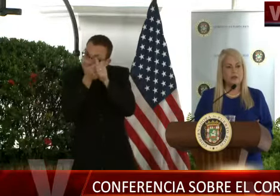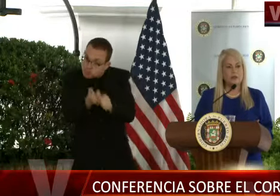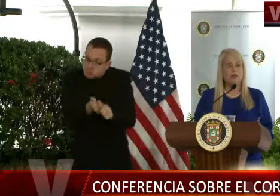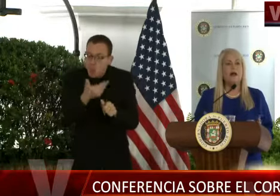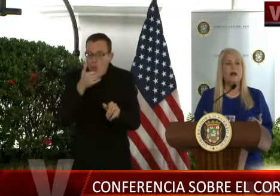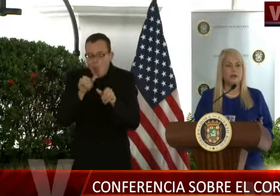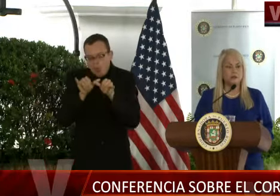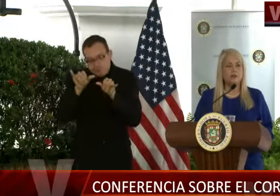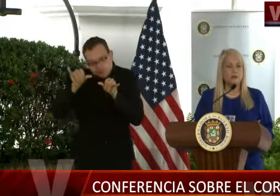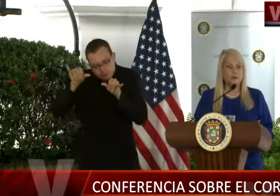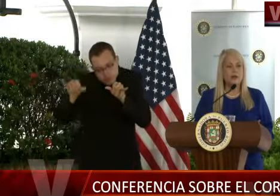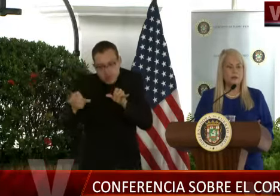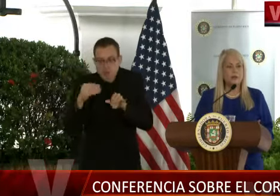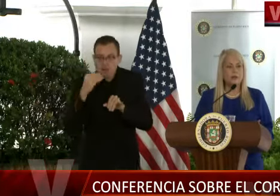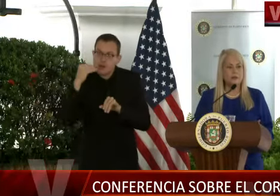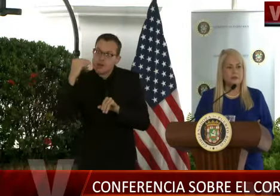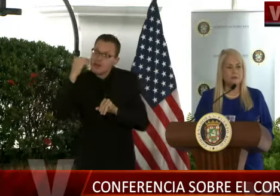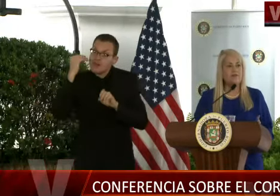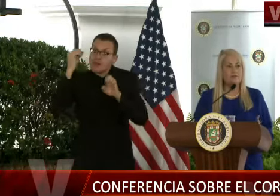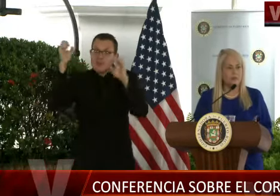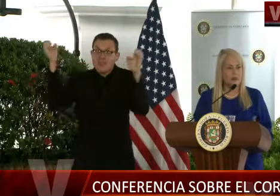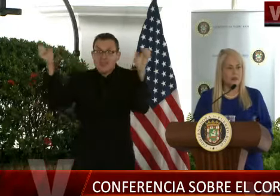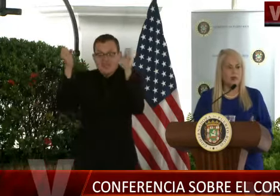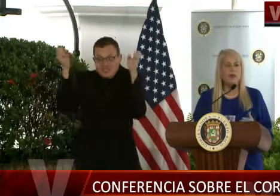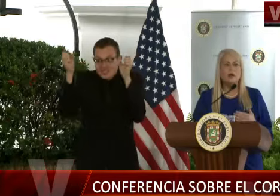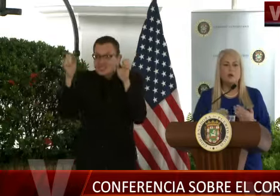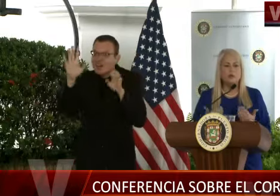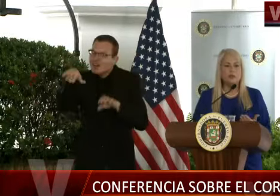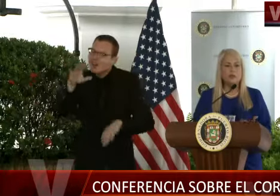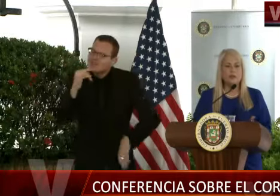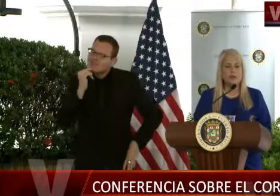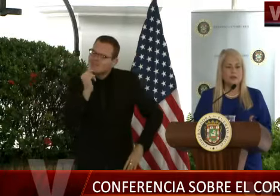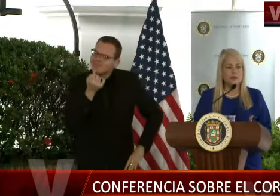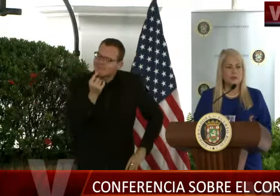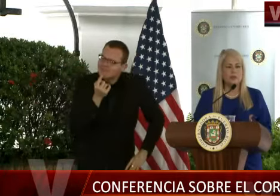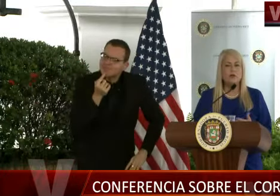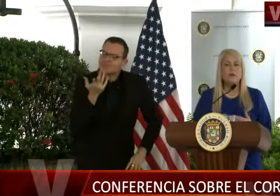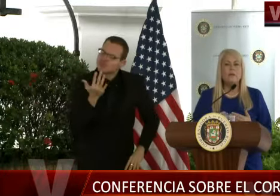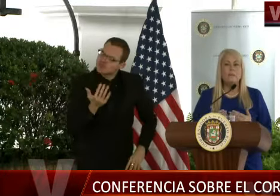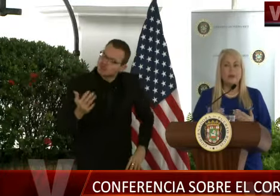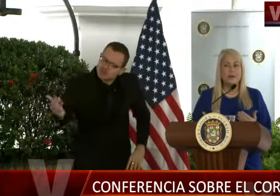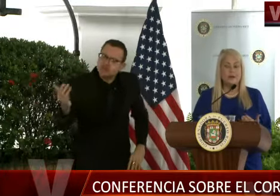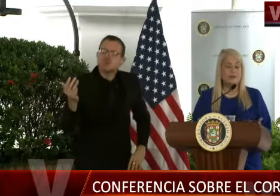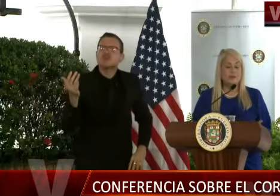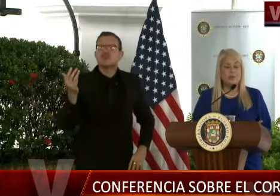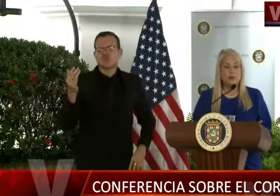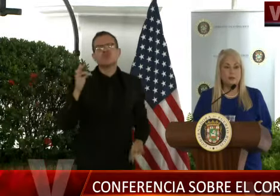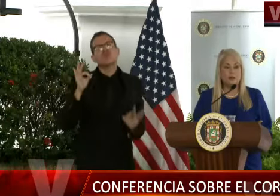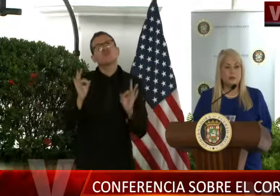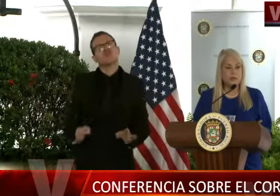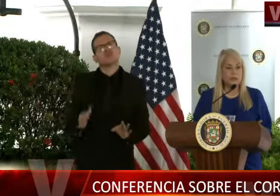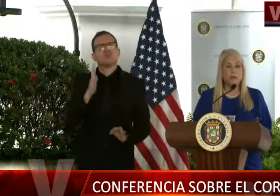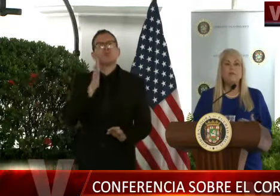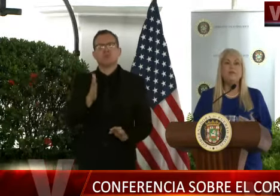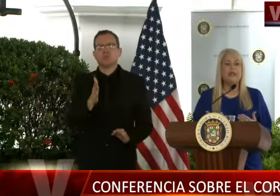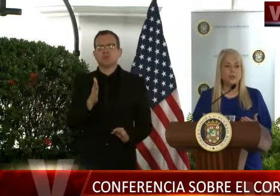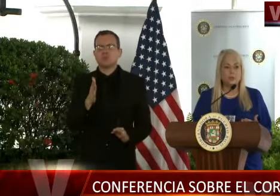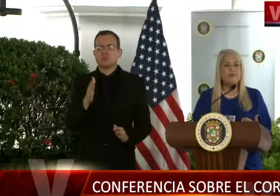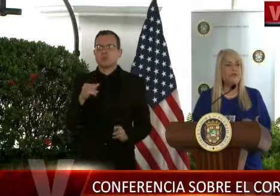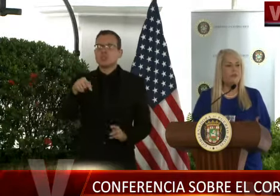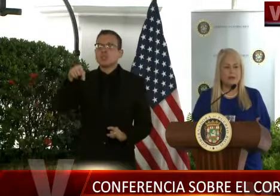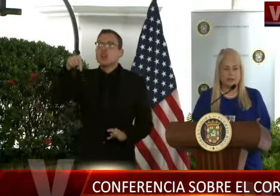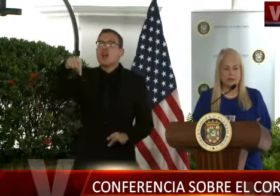manteniéndose en sus casas. Ahí nosotros tomaremos una decisión informada. Cuando yo tomo una decisión, para beneficio del pueblo de Puerto Rico,